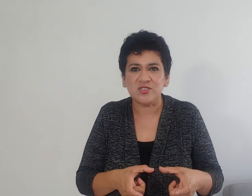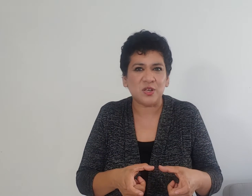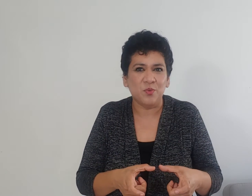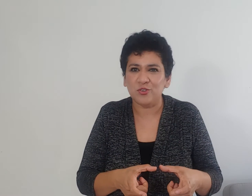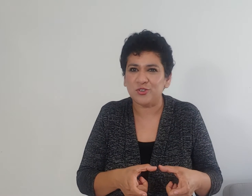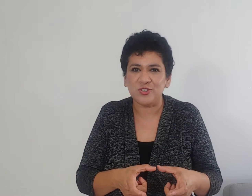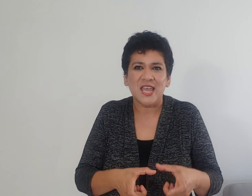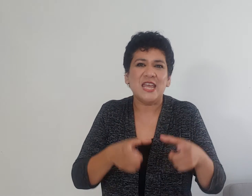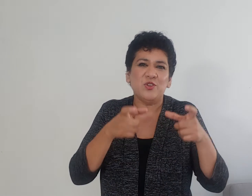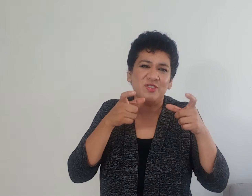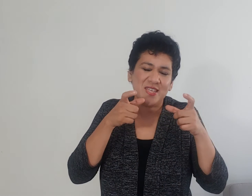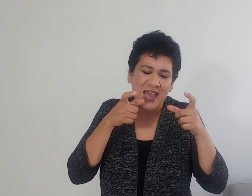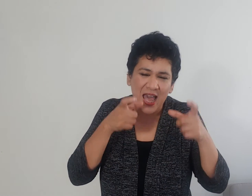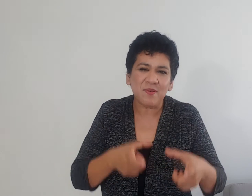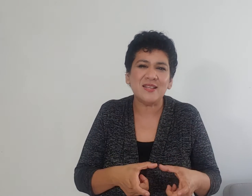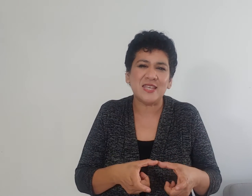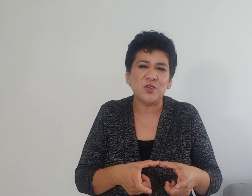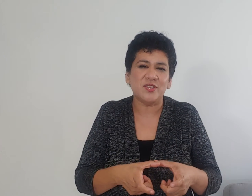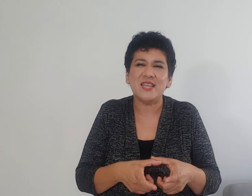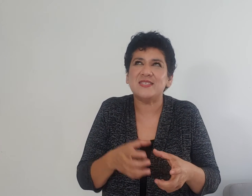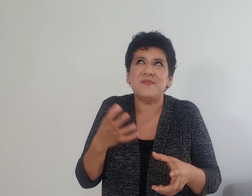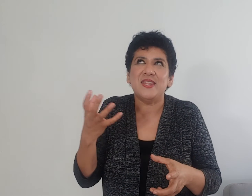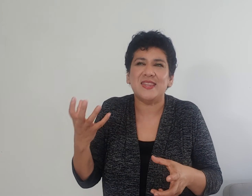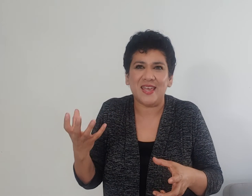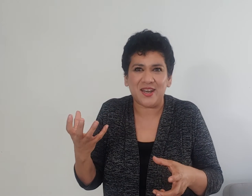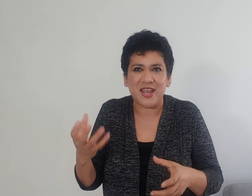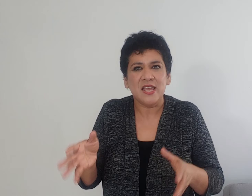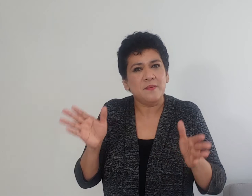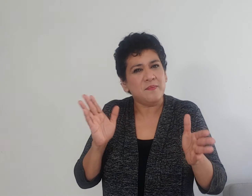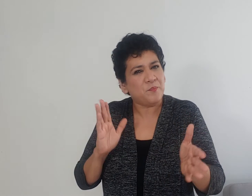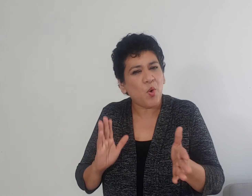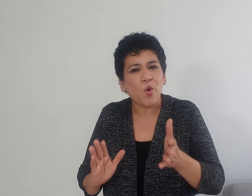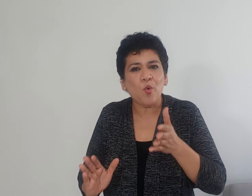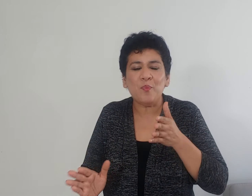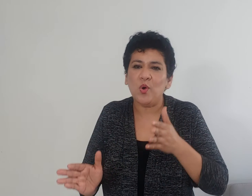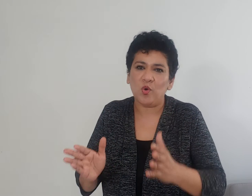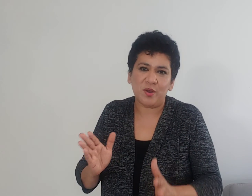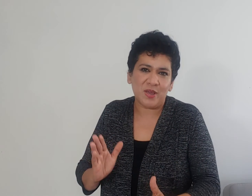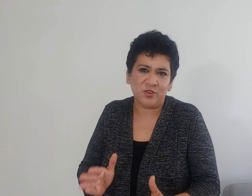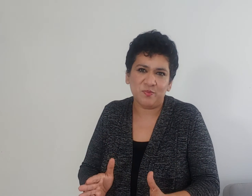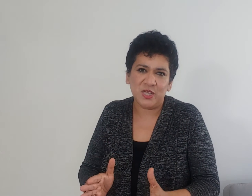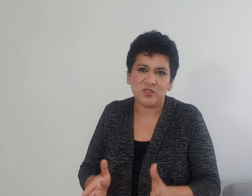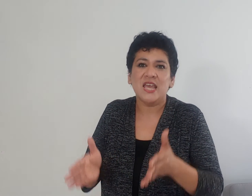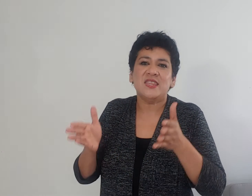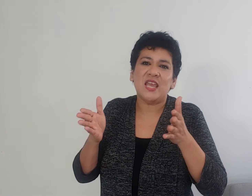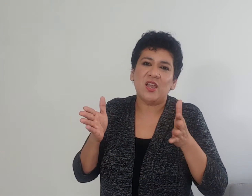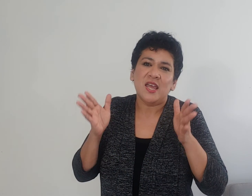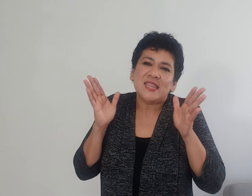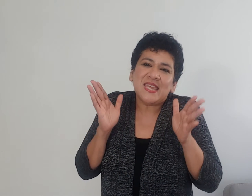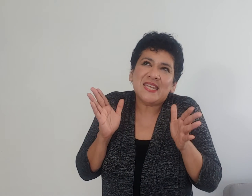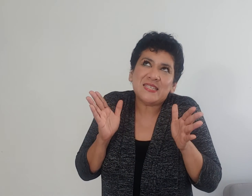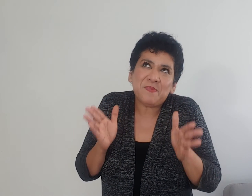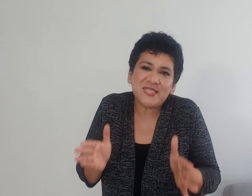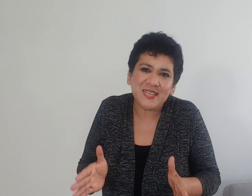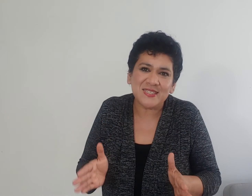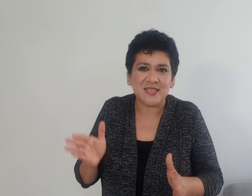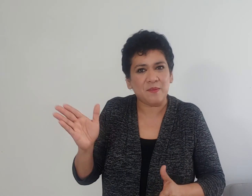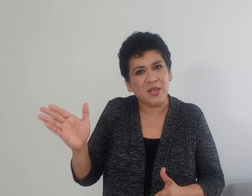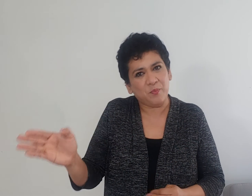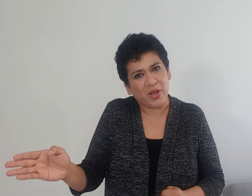hermosos en donde habla el Señor de esa vida eterna. Poco a poco, hermanos míos, ten esa paciencia también por